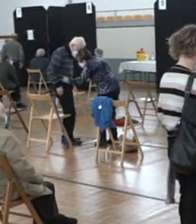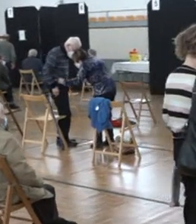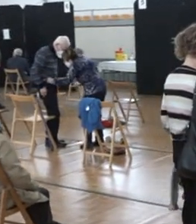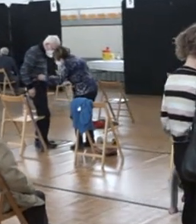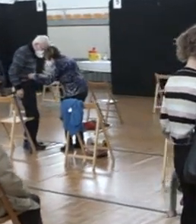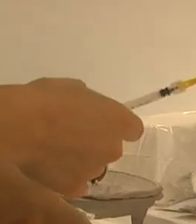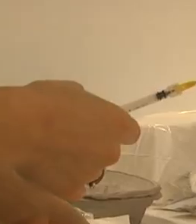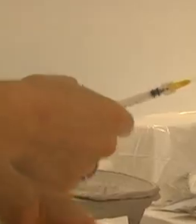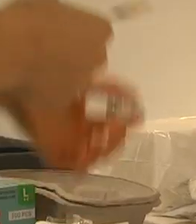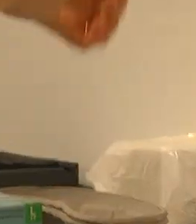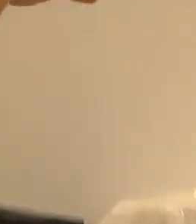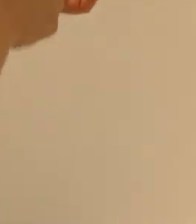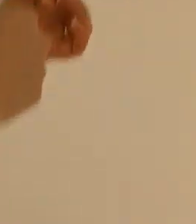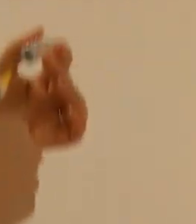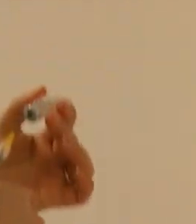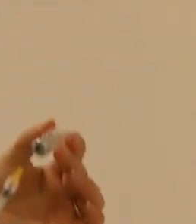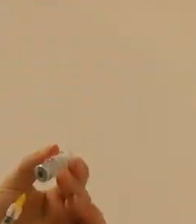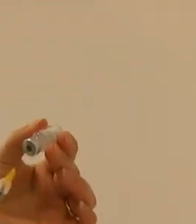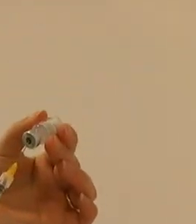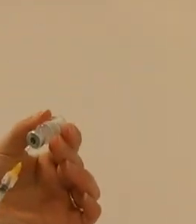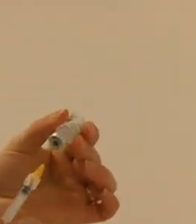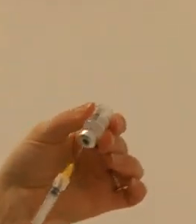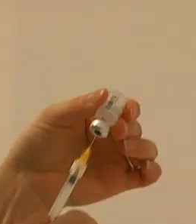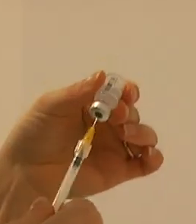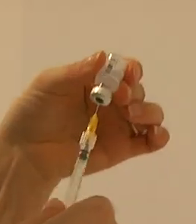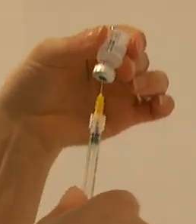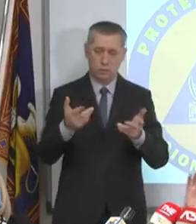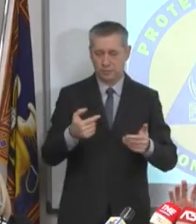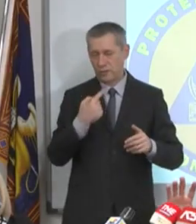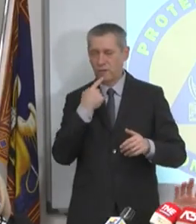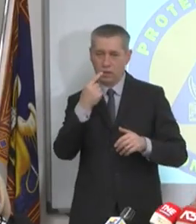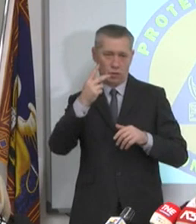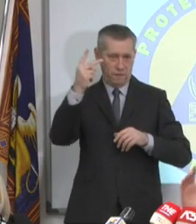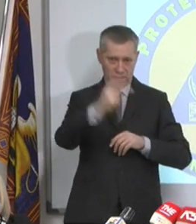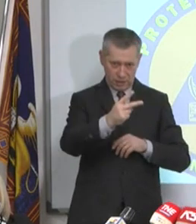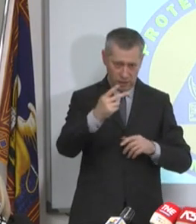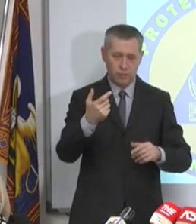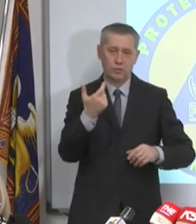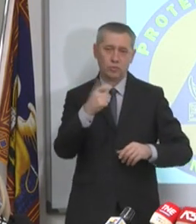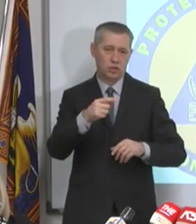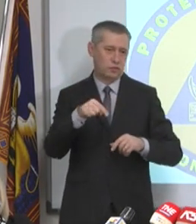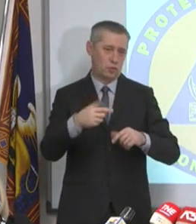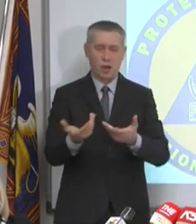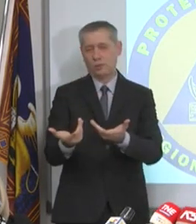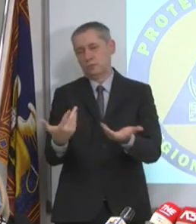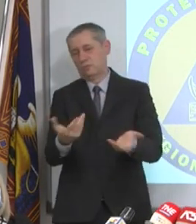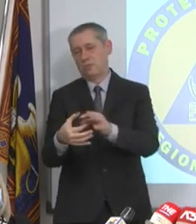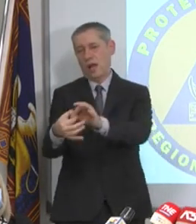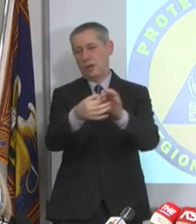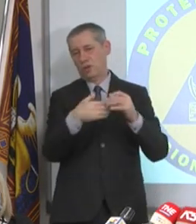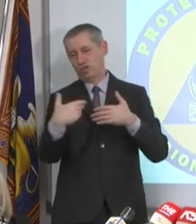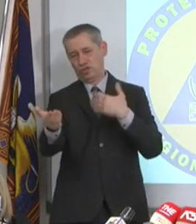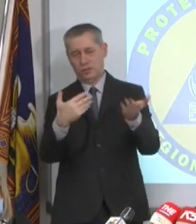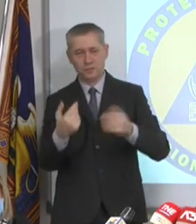non ci vuole una laurea per fare le iniezioni e ribadisce il concetto. Vi dico la verità proprio perché siamo tra quattro amici e nessuno ci ascolta.